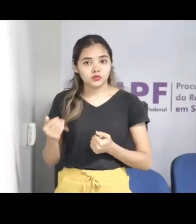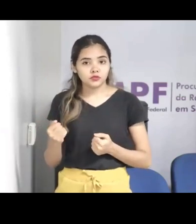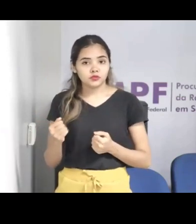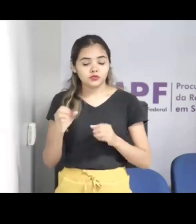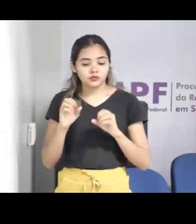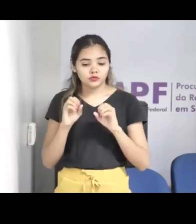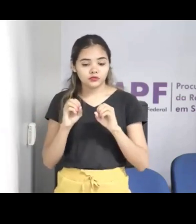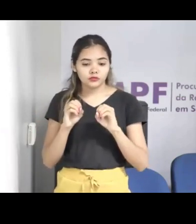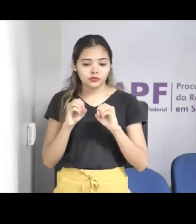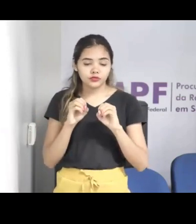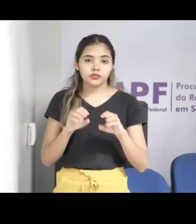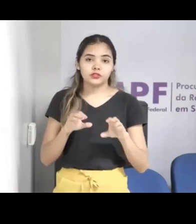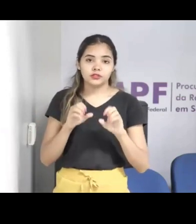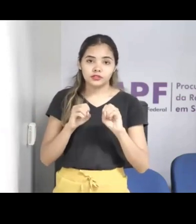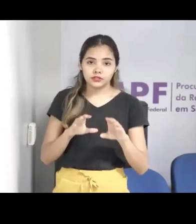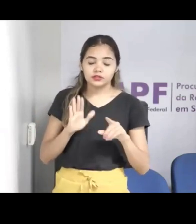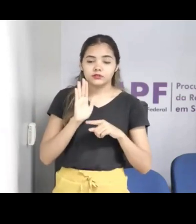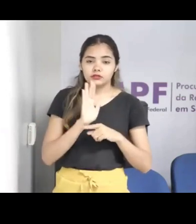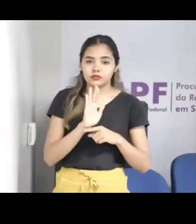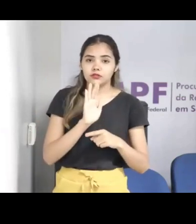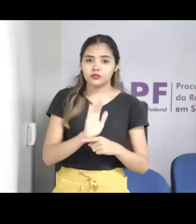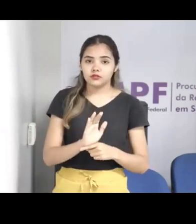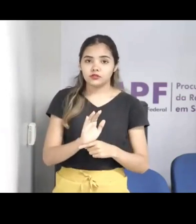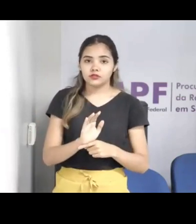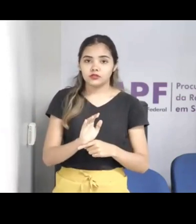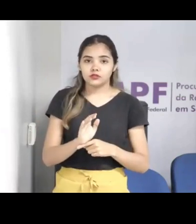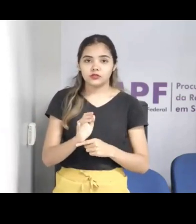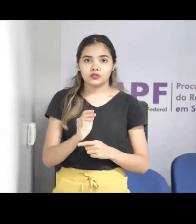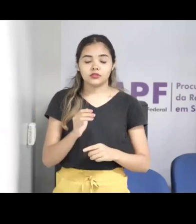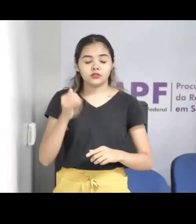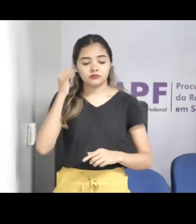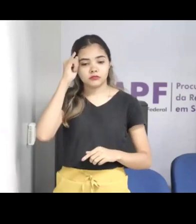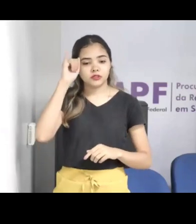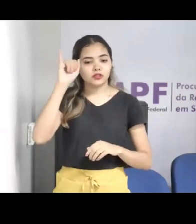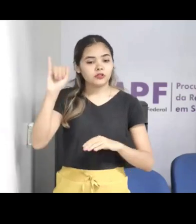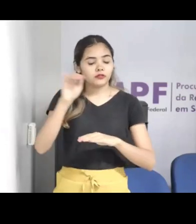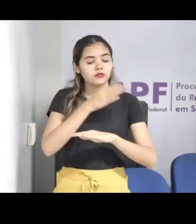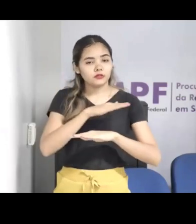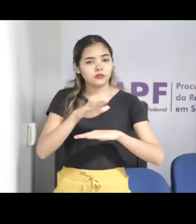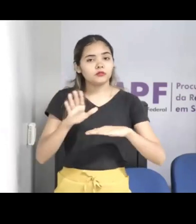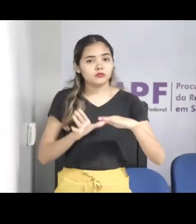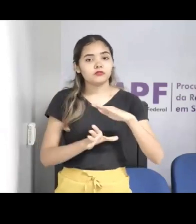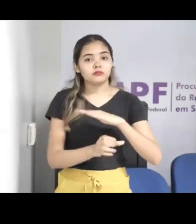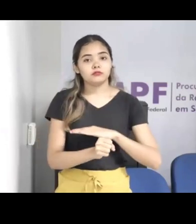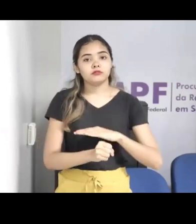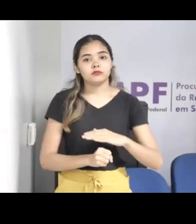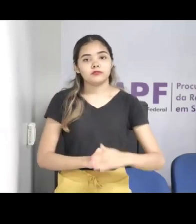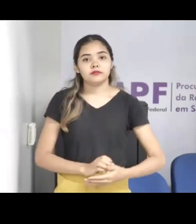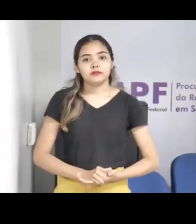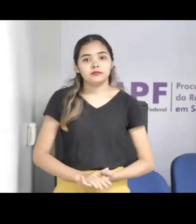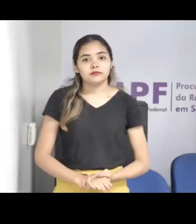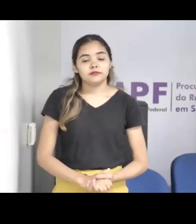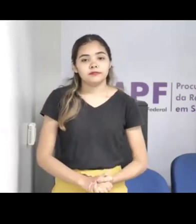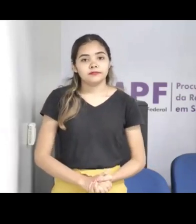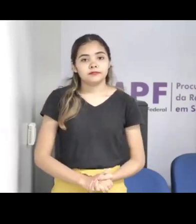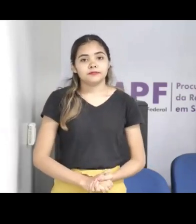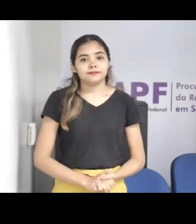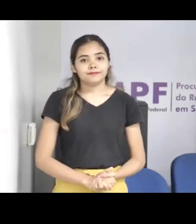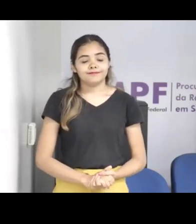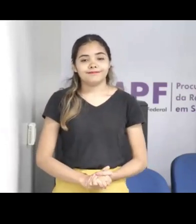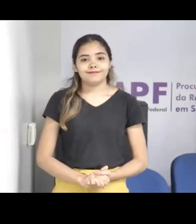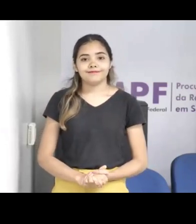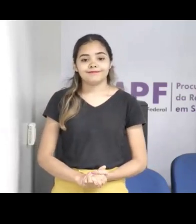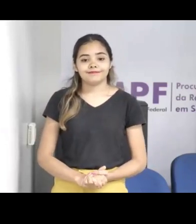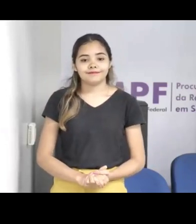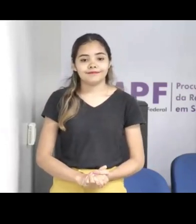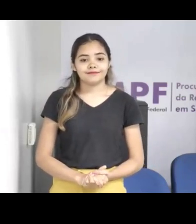prevenção da violência contra a criança dentro dos abrigos. Então, a está aqui na correria, eu vou para lá